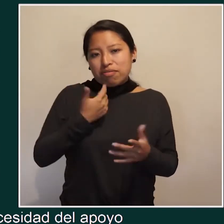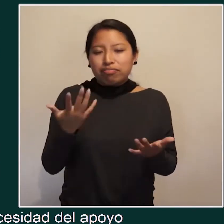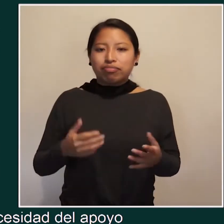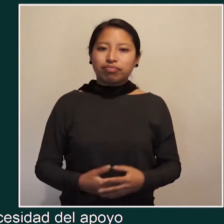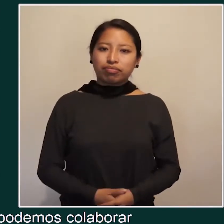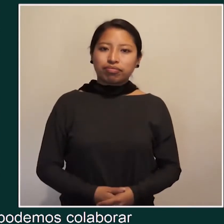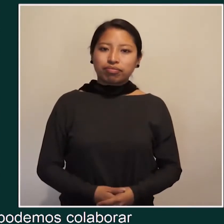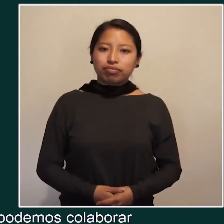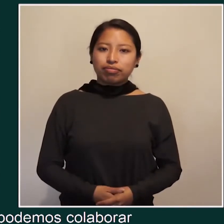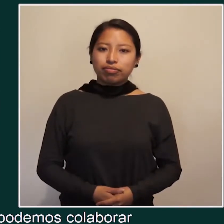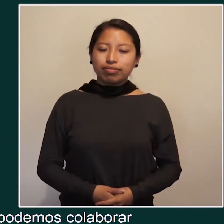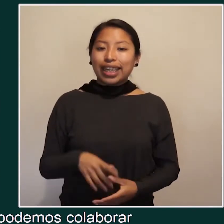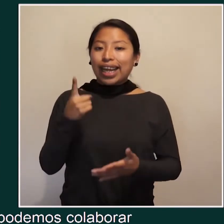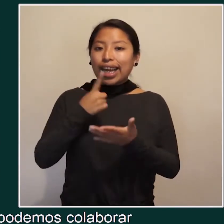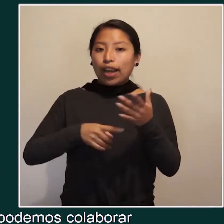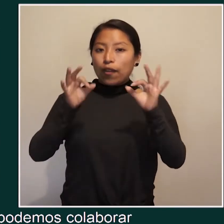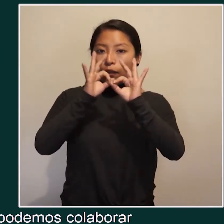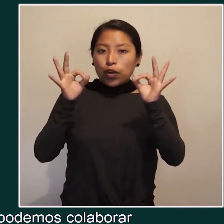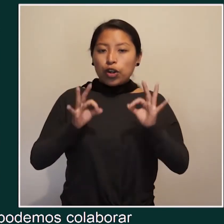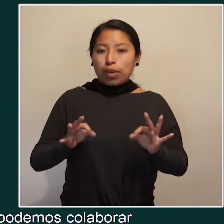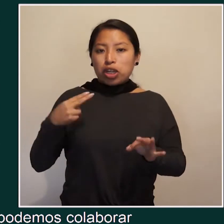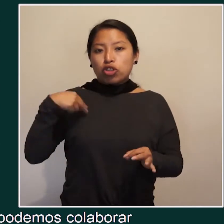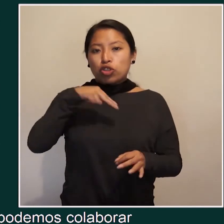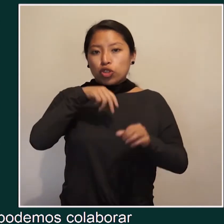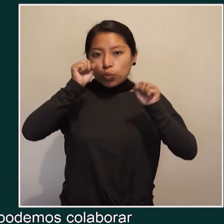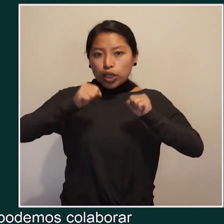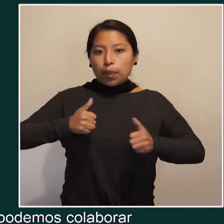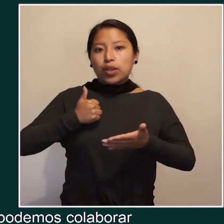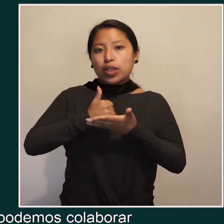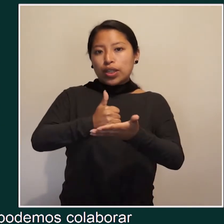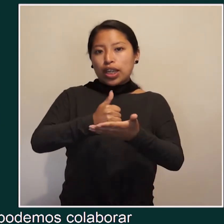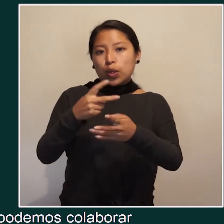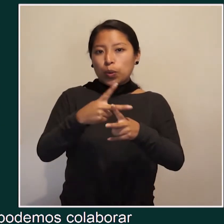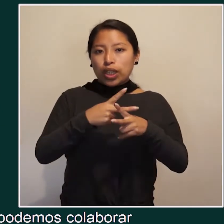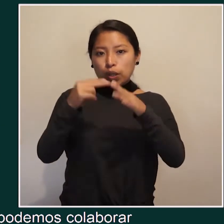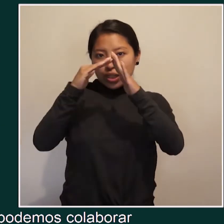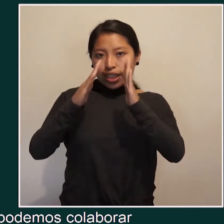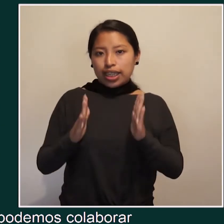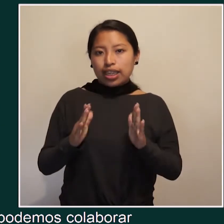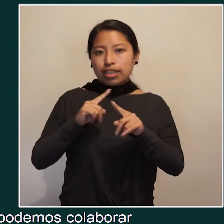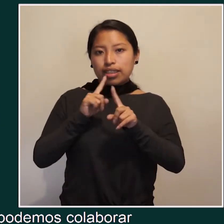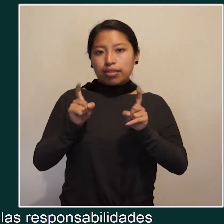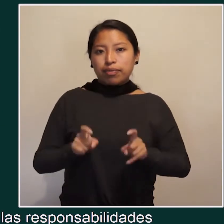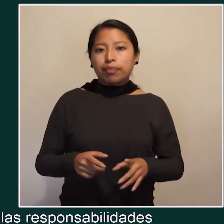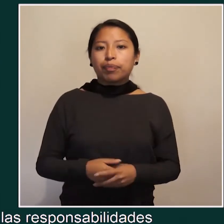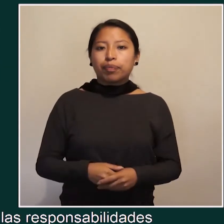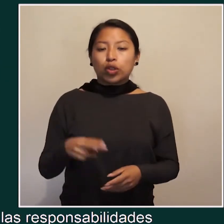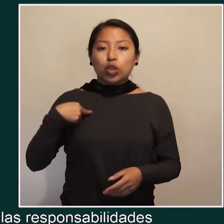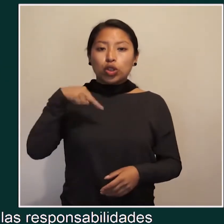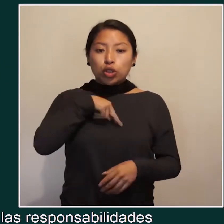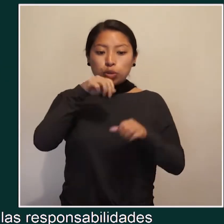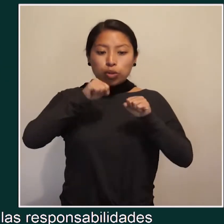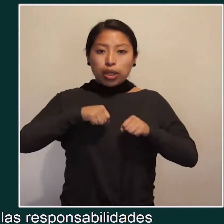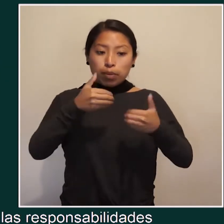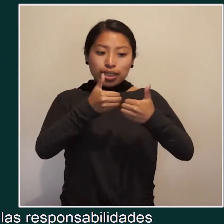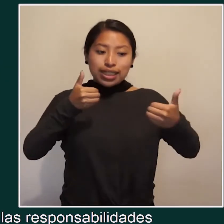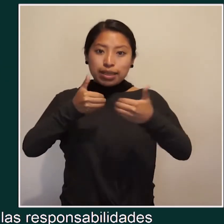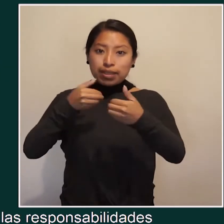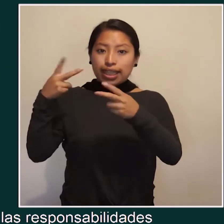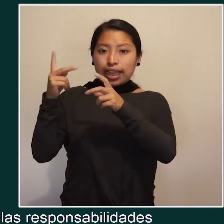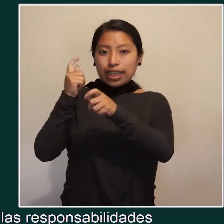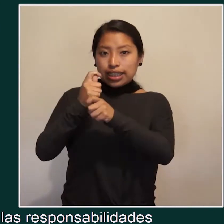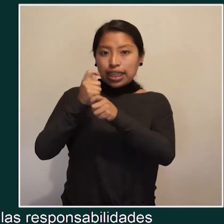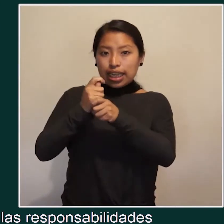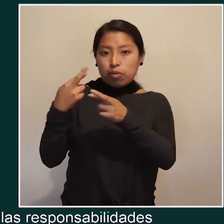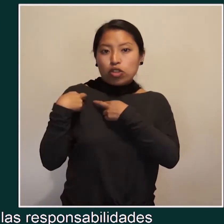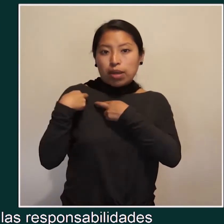sus padres. ¿De qué manera podemos colaborar con los cuidados del hogar? Nos podemos dividir las responsabilidades